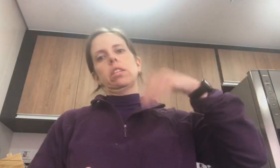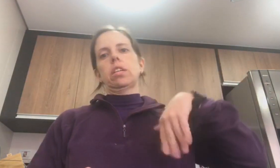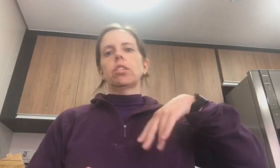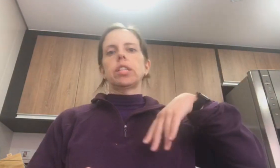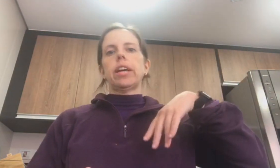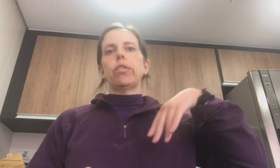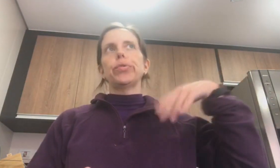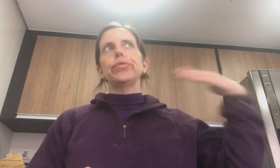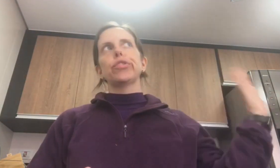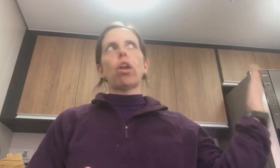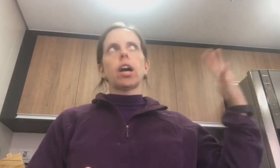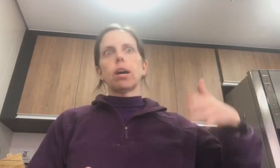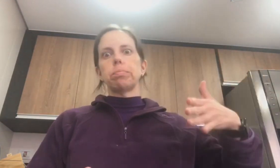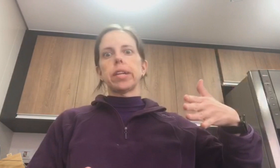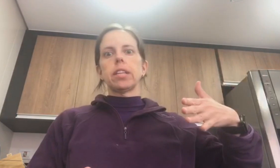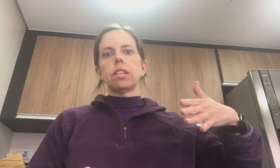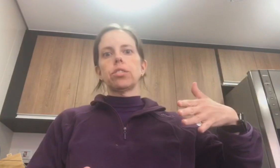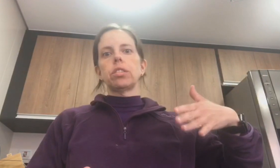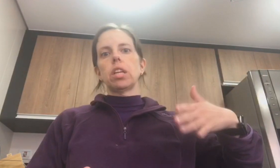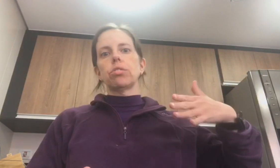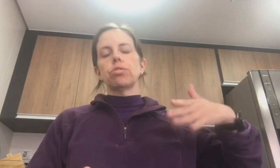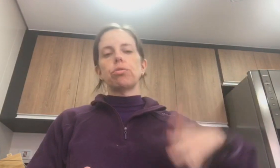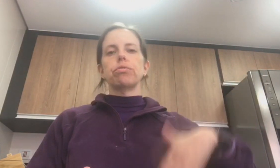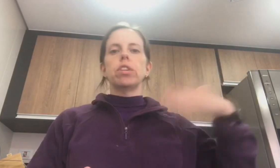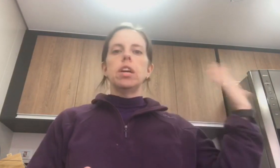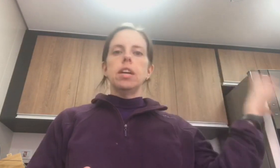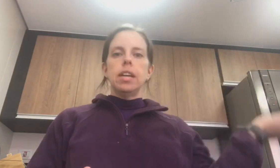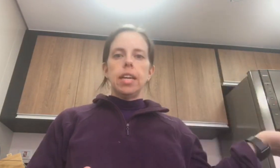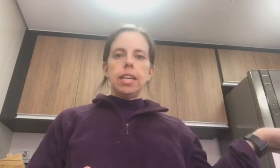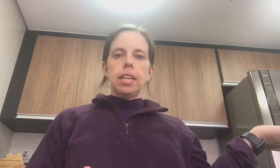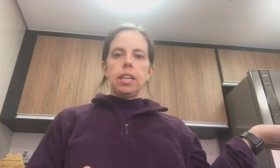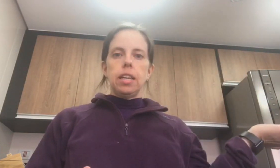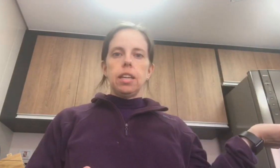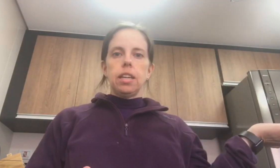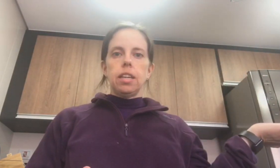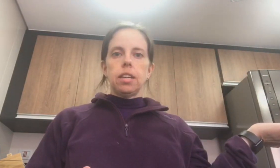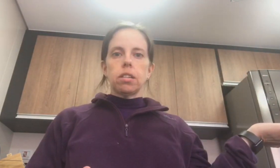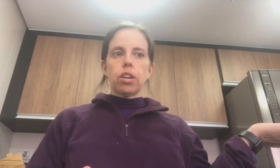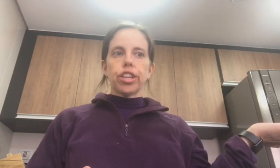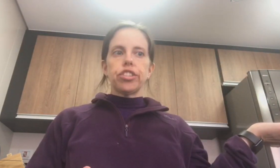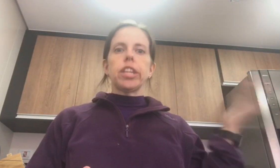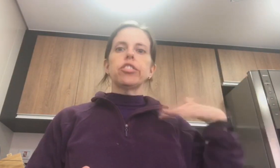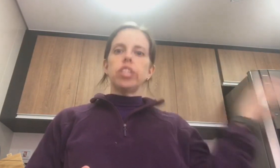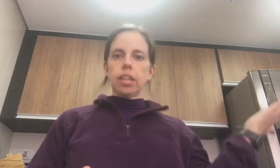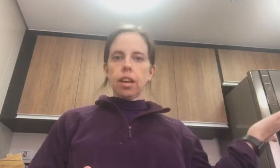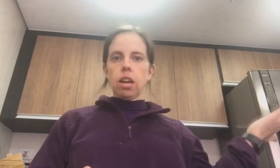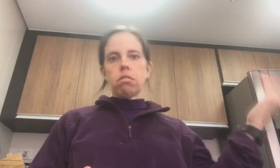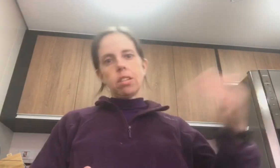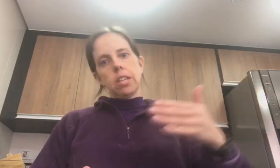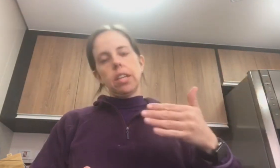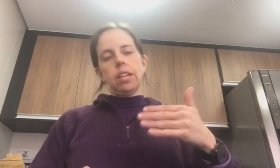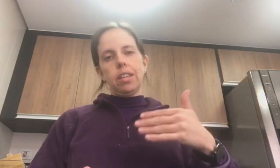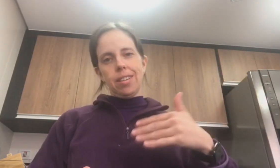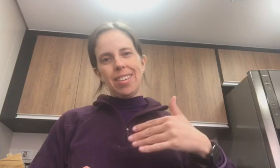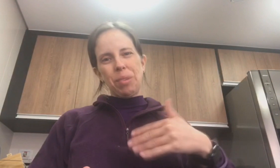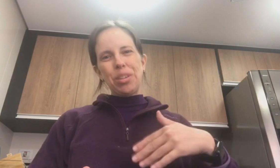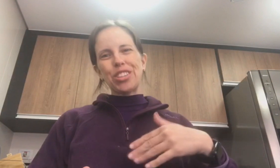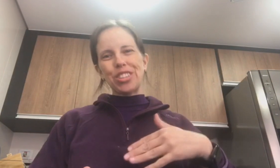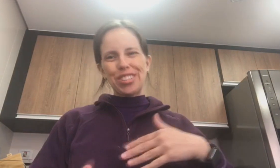Depois... É... Ou coloca o carro pra dentro de novo. E... Na hora que chega, tira o carro. E... Põe de novo,